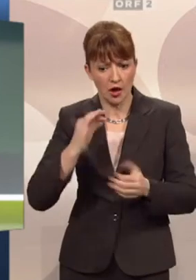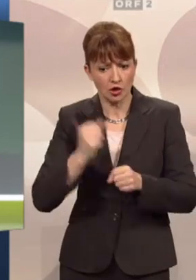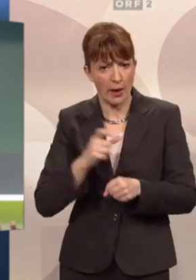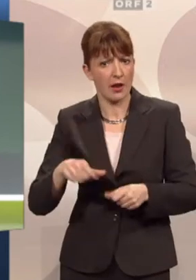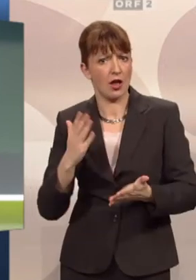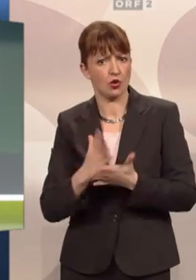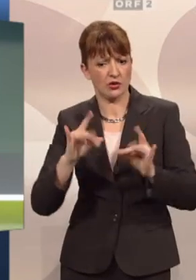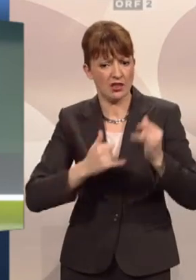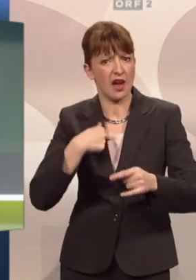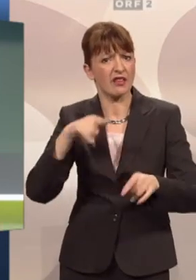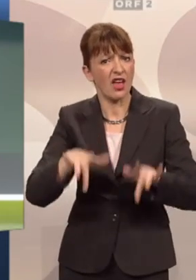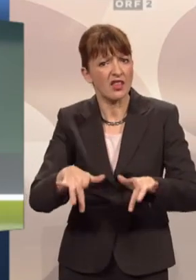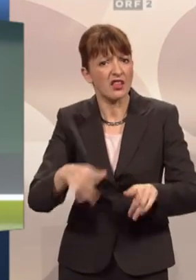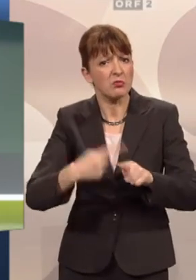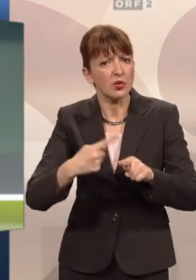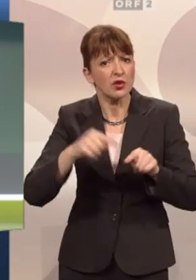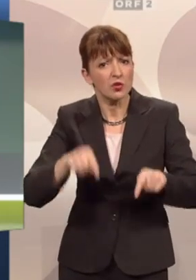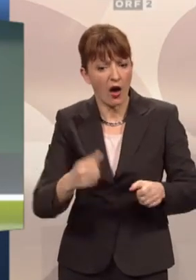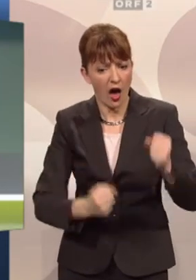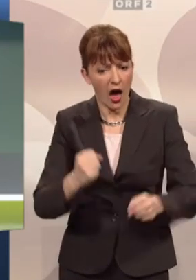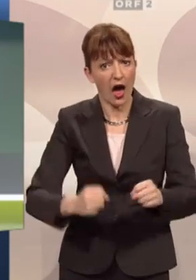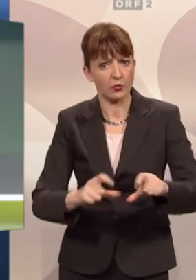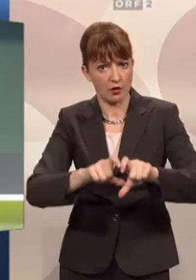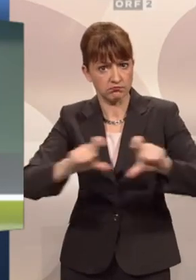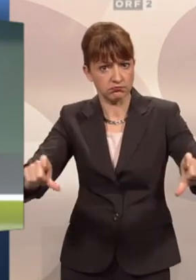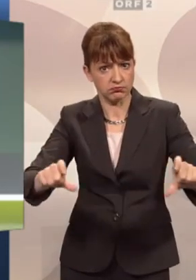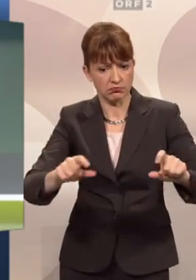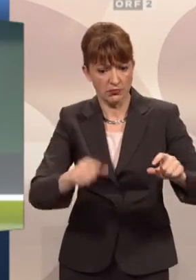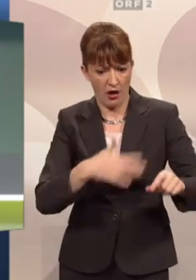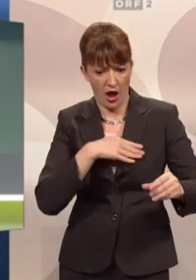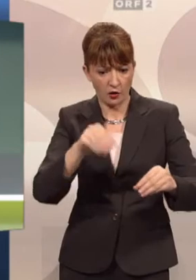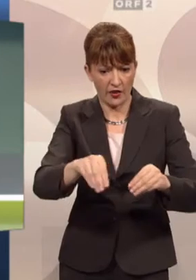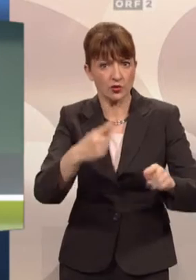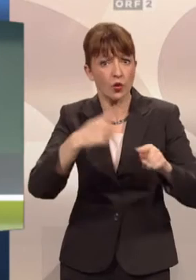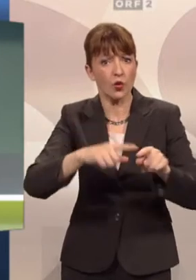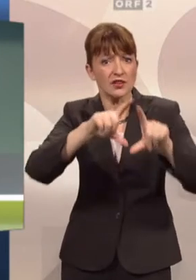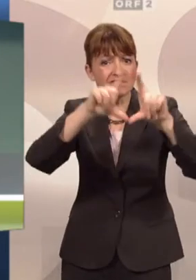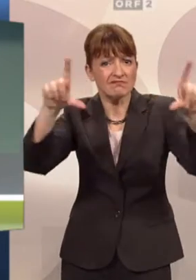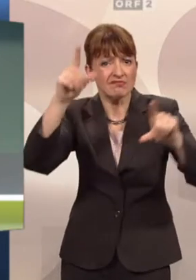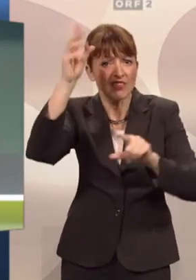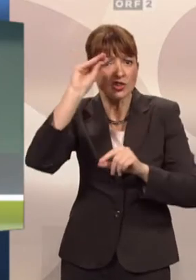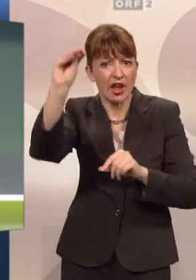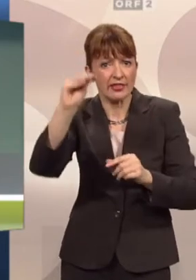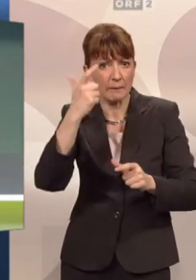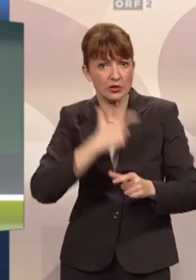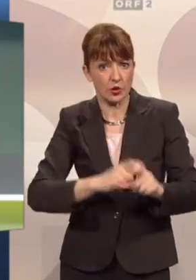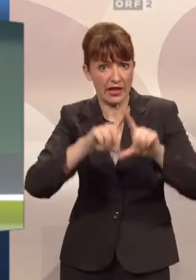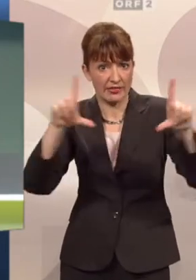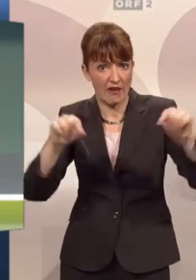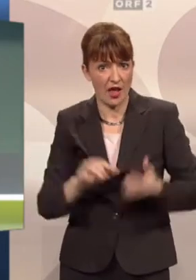Jahre gestanden, mit dem Auto, dessen Kennzeichen auf dem Ausweis steht und auf dem persönlichen Tafel. Was hat er